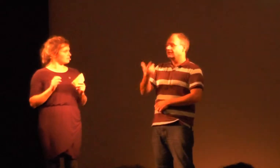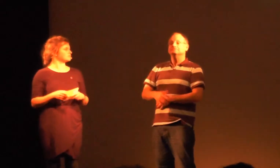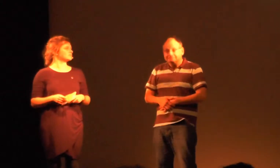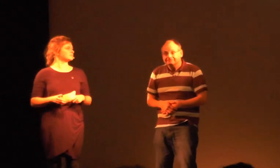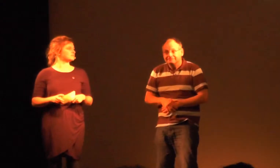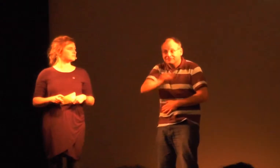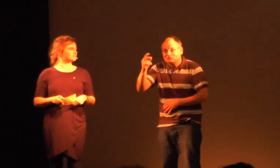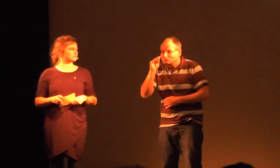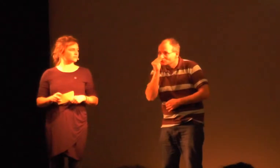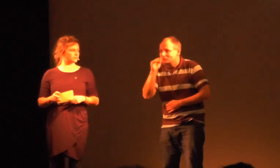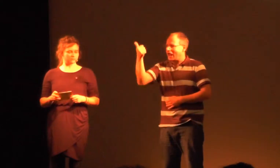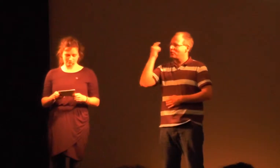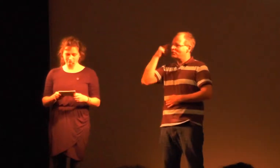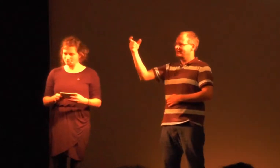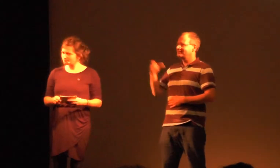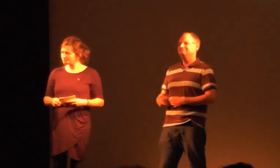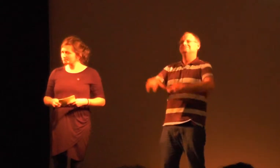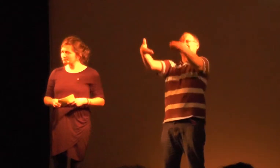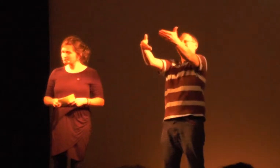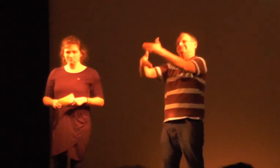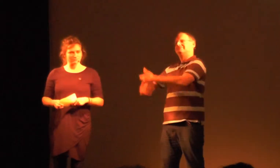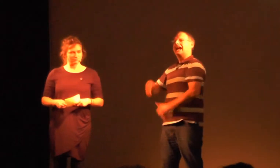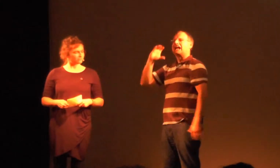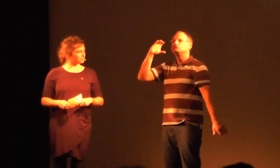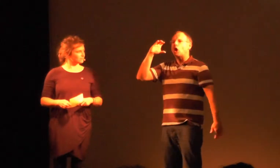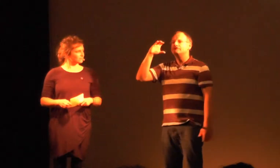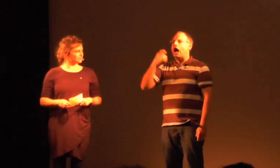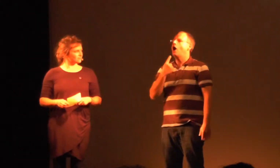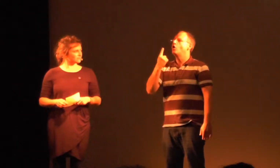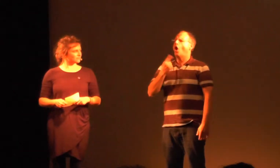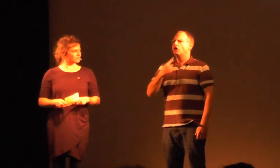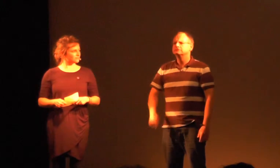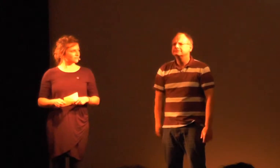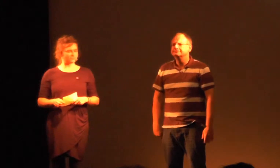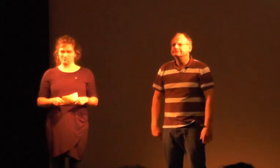Raphael. Genau, dann kommt der Raphael. Ja, wir sind schon ganz neugierig. Christopher Rott.